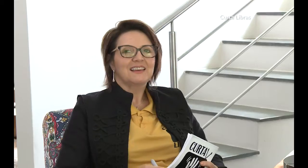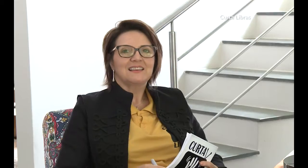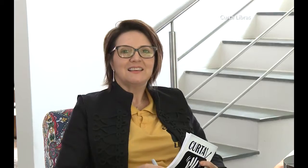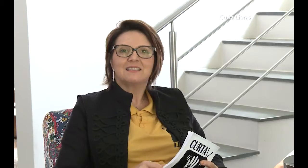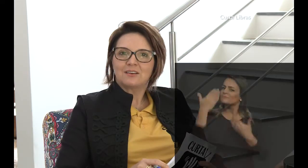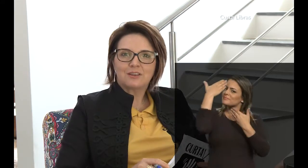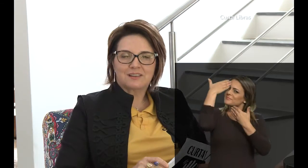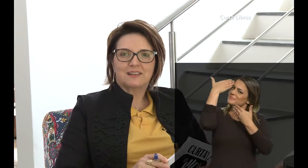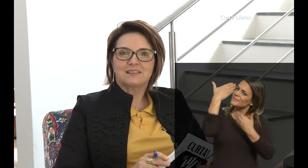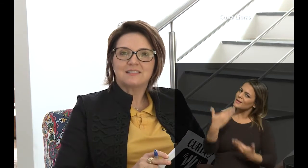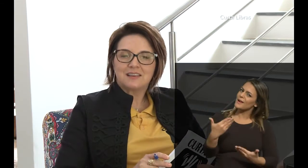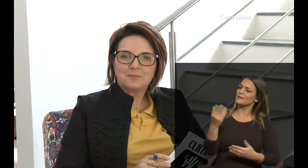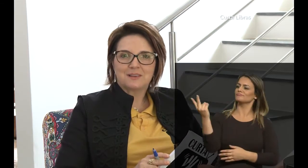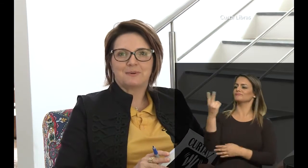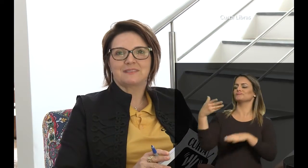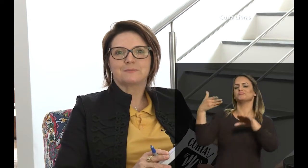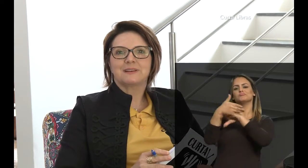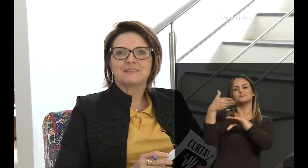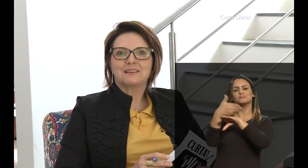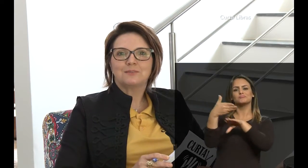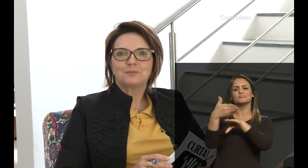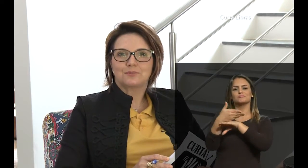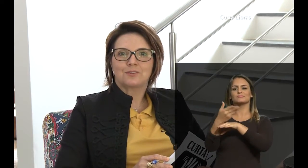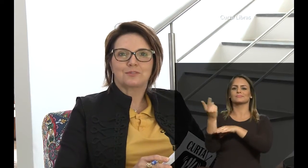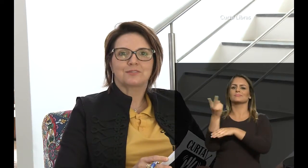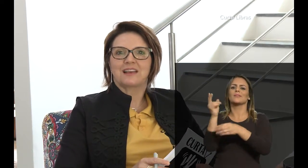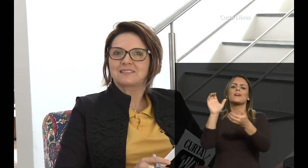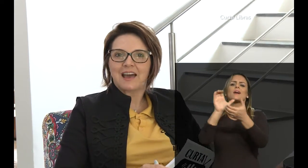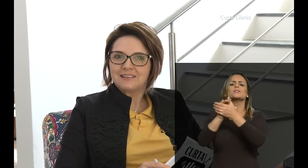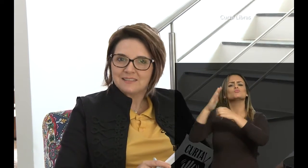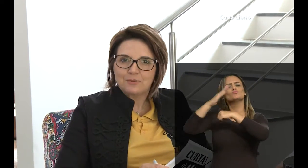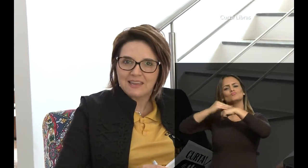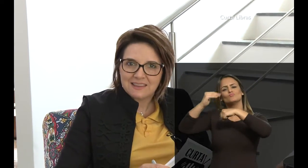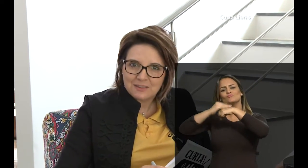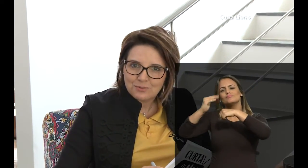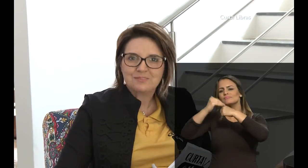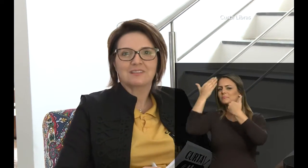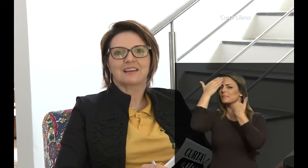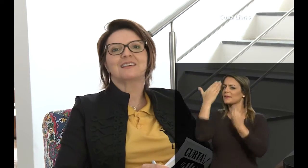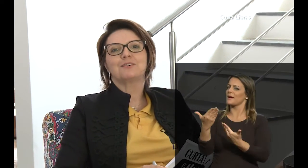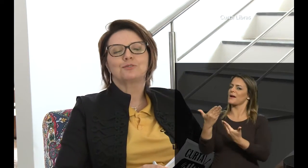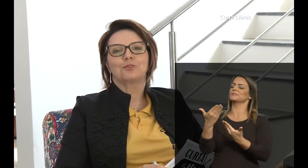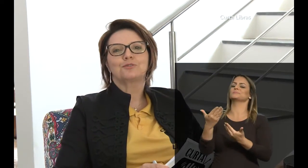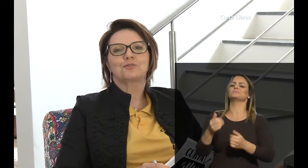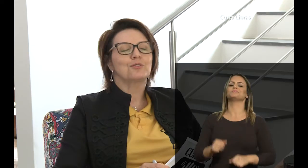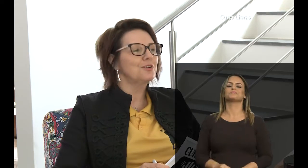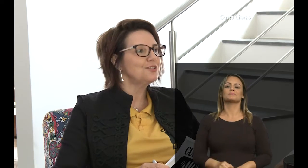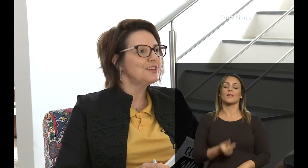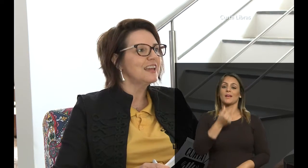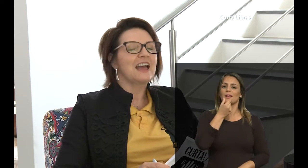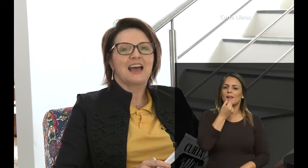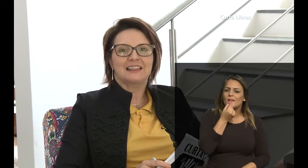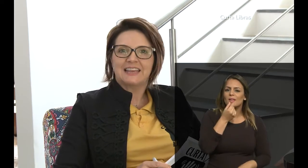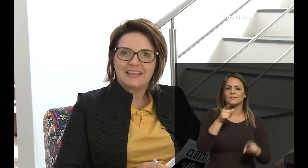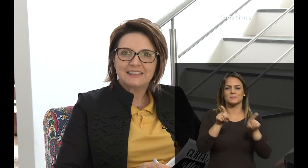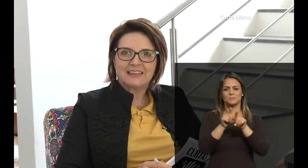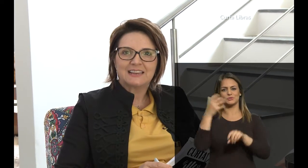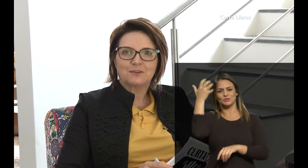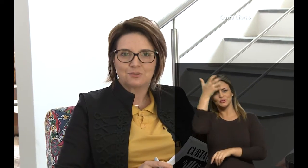Então, nós agradecemos a participação dos nossos casais tão queridos aqui conosco hoje. A Leda, o